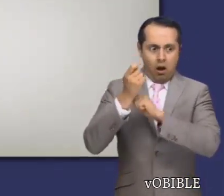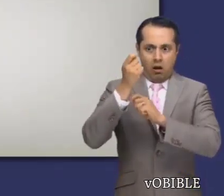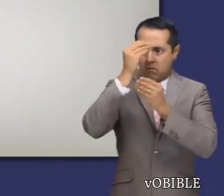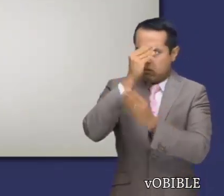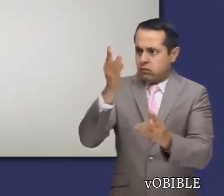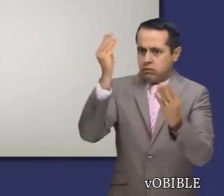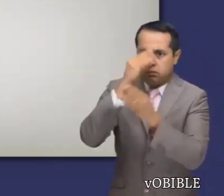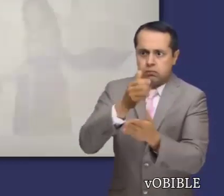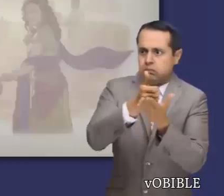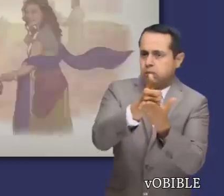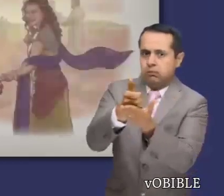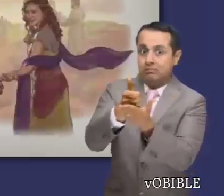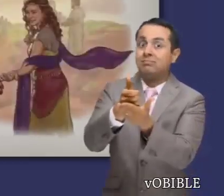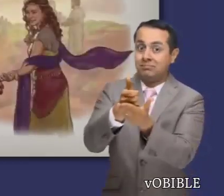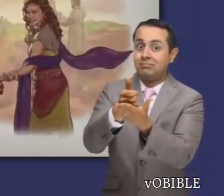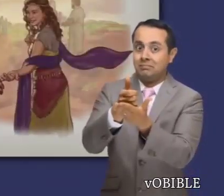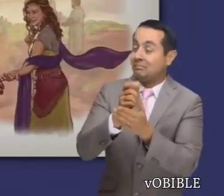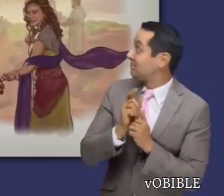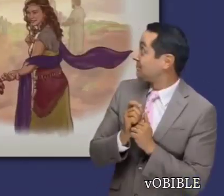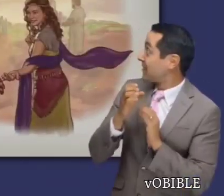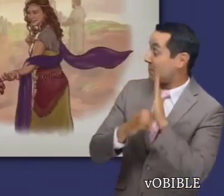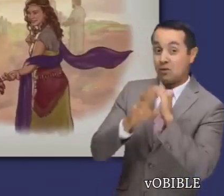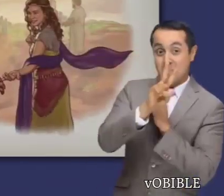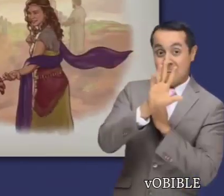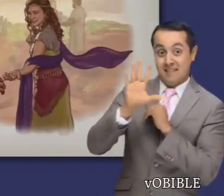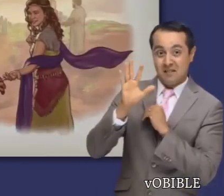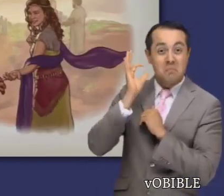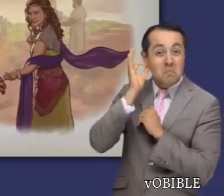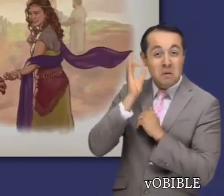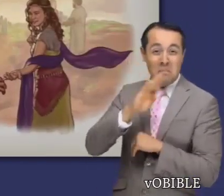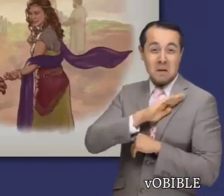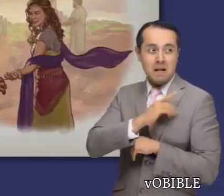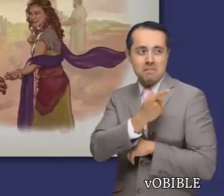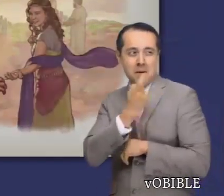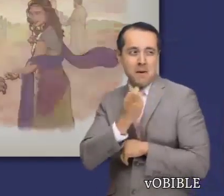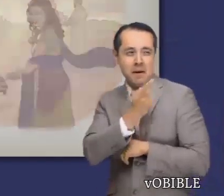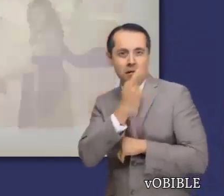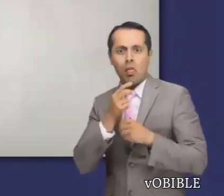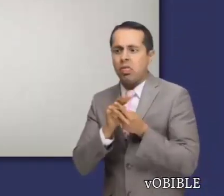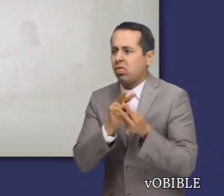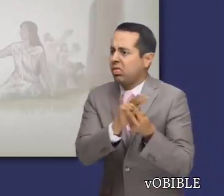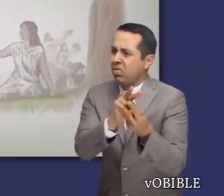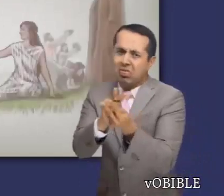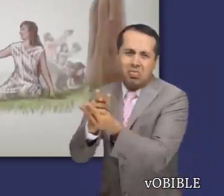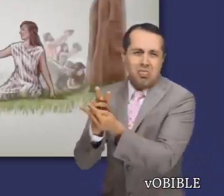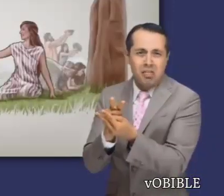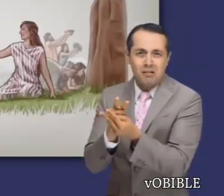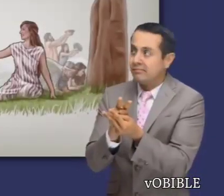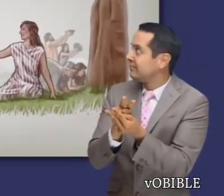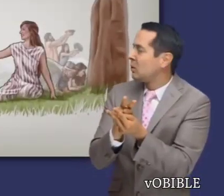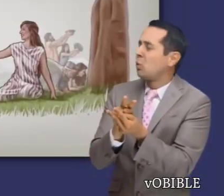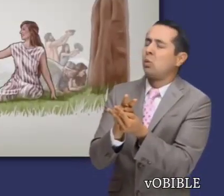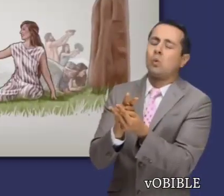En el capítulo 25, muchos israelitas tienen relaciones sexuales inmorales con mujeres moabitas. Esto los lleva